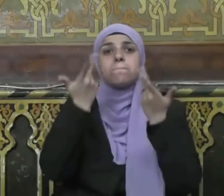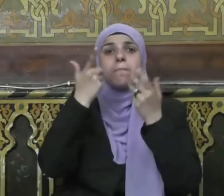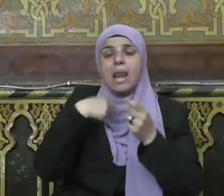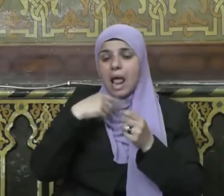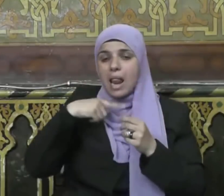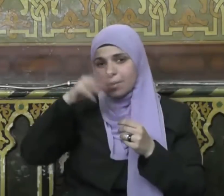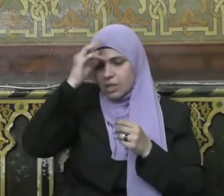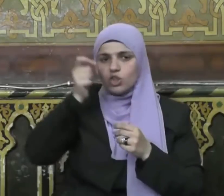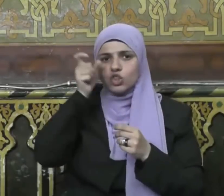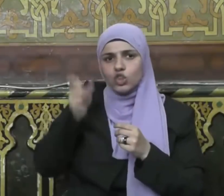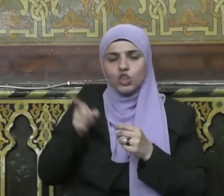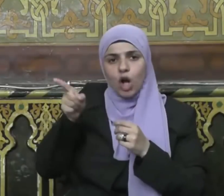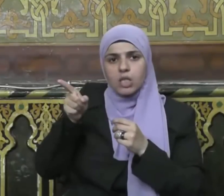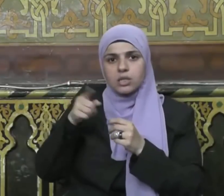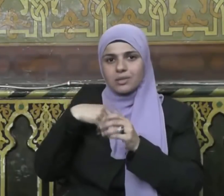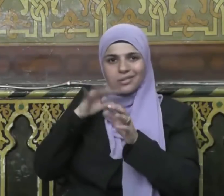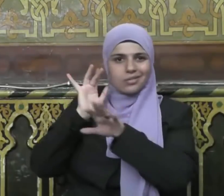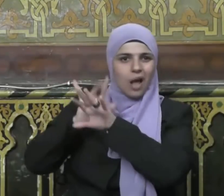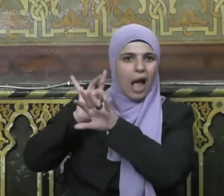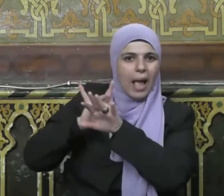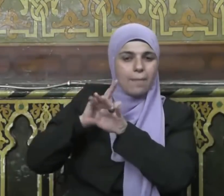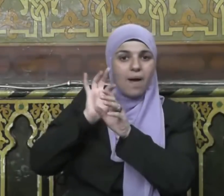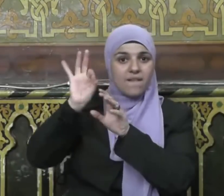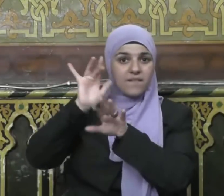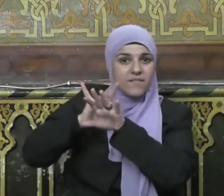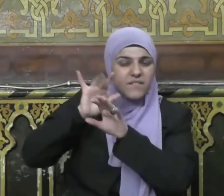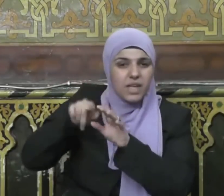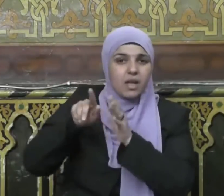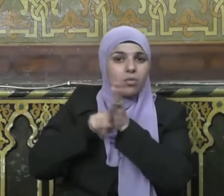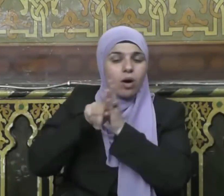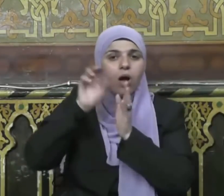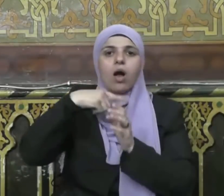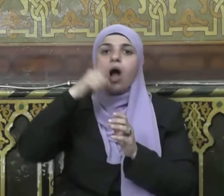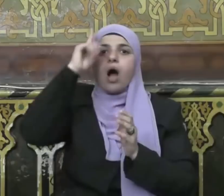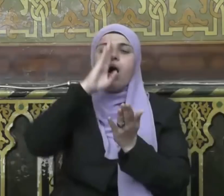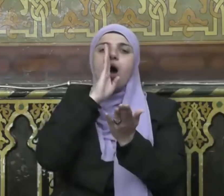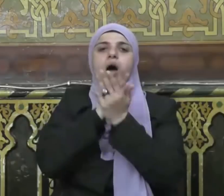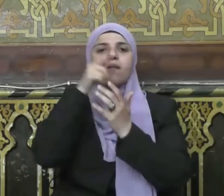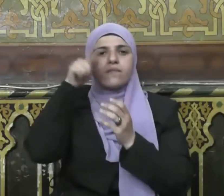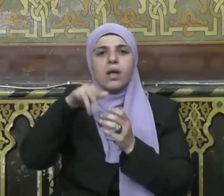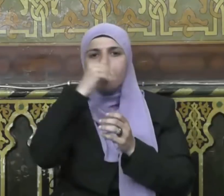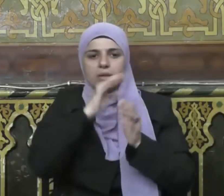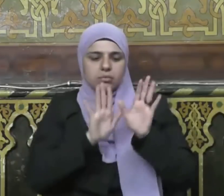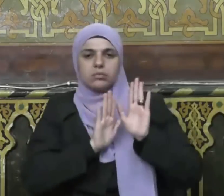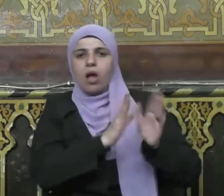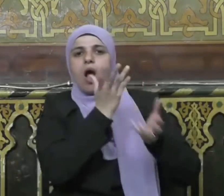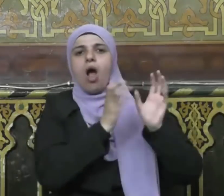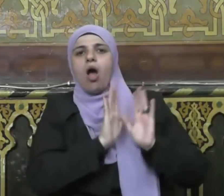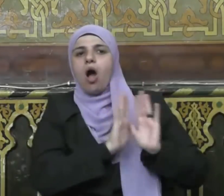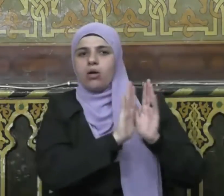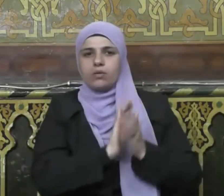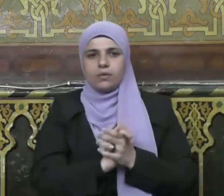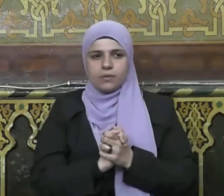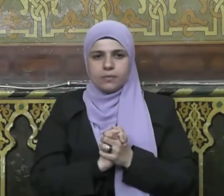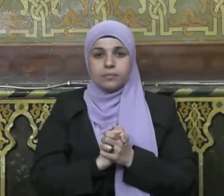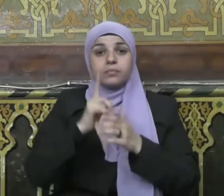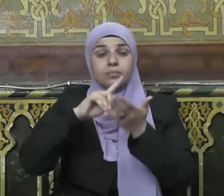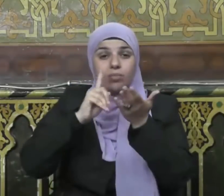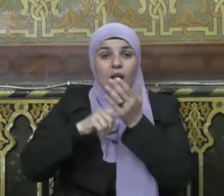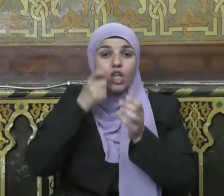قاتله فليكل إن مرء صائم وقال صلى الله عليه وسلم ليس الصيام من الأكل